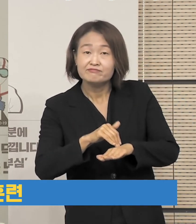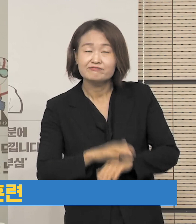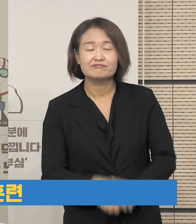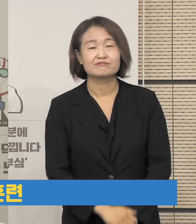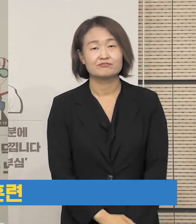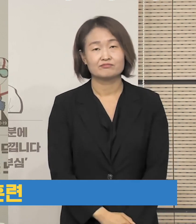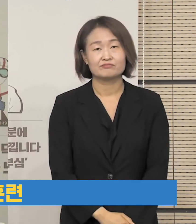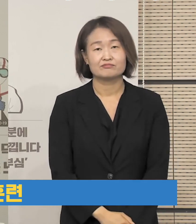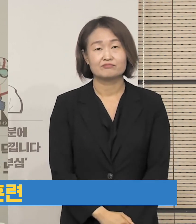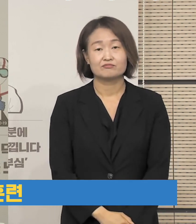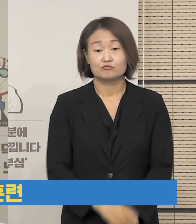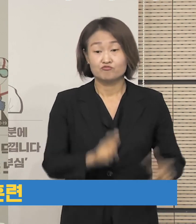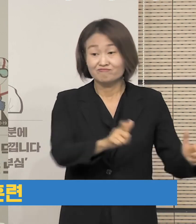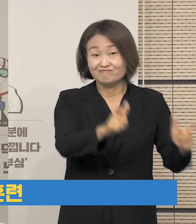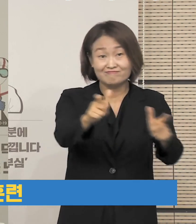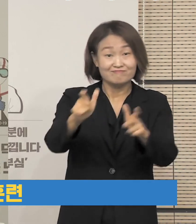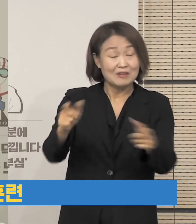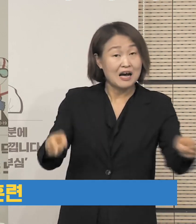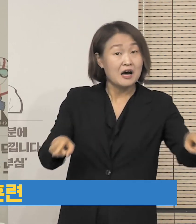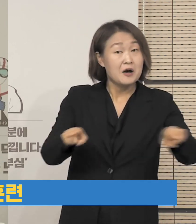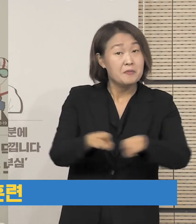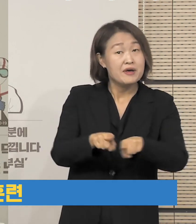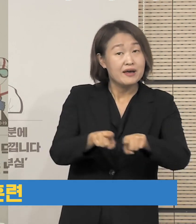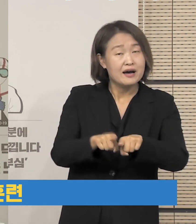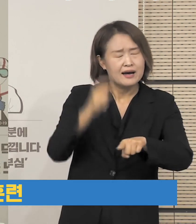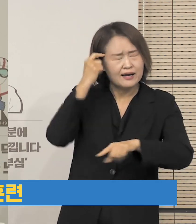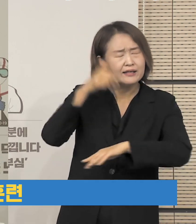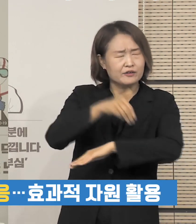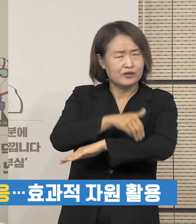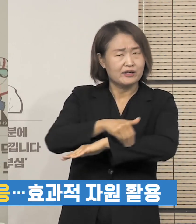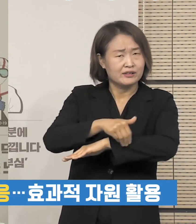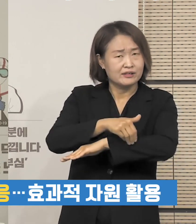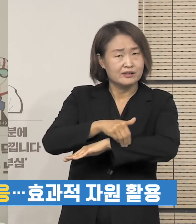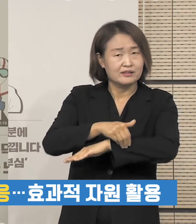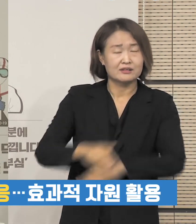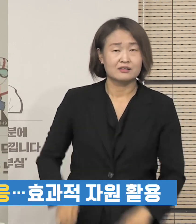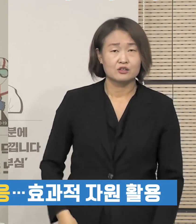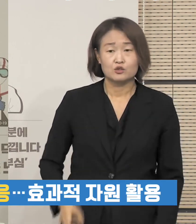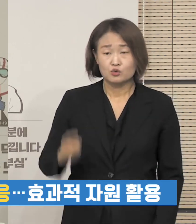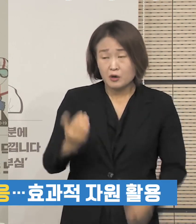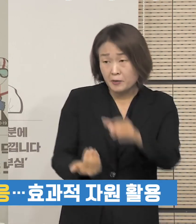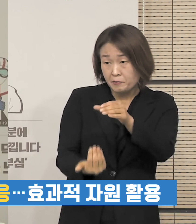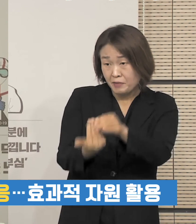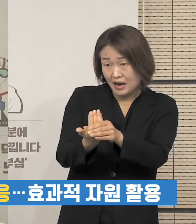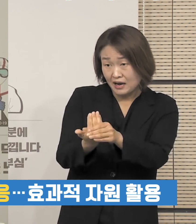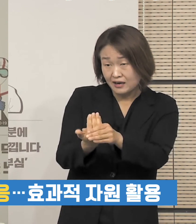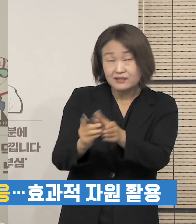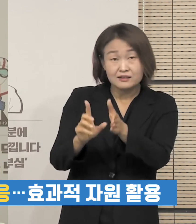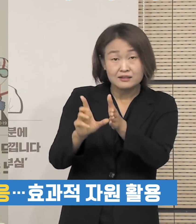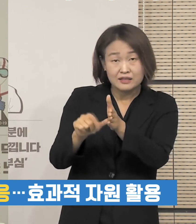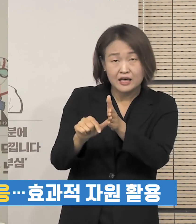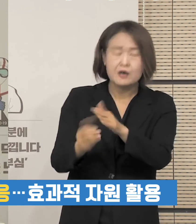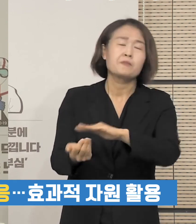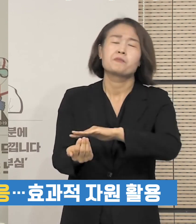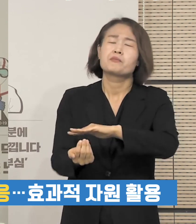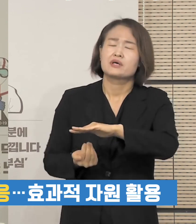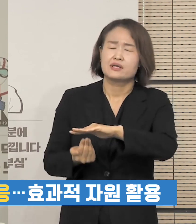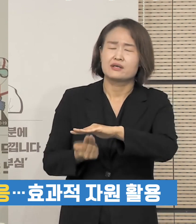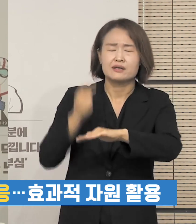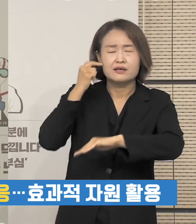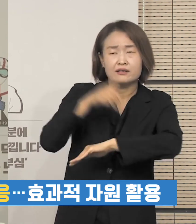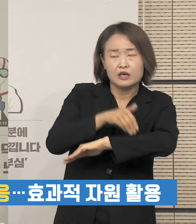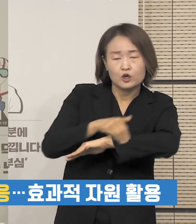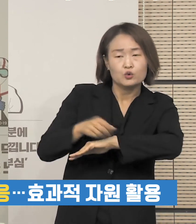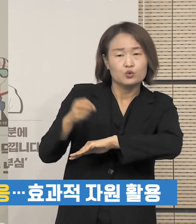3개의 광역단체들과 같이 실시를 하고 이러한 상황이 발생할 경우에 대한 대비 계획과